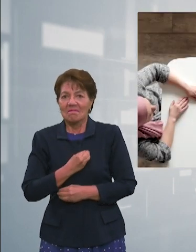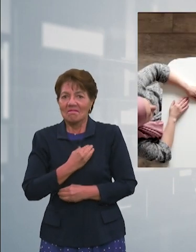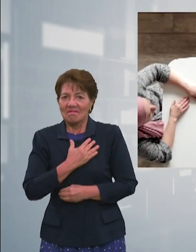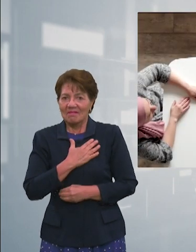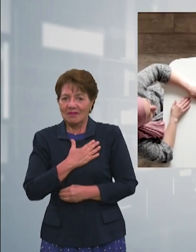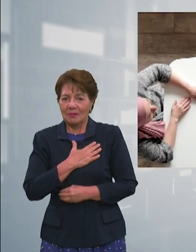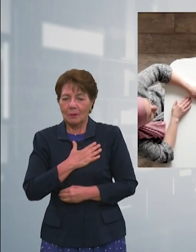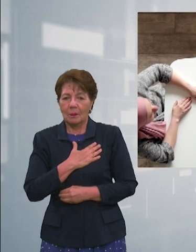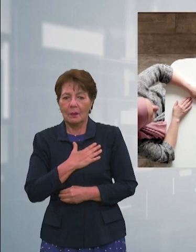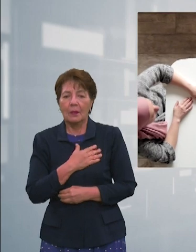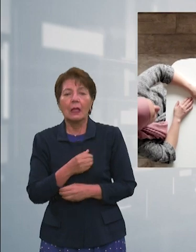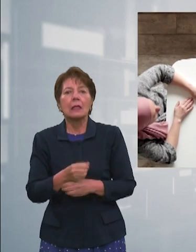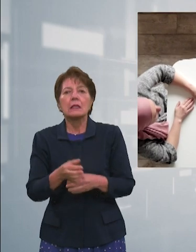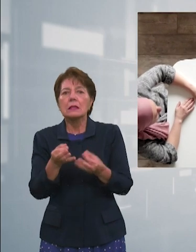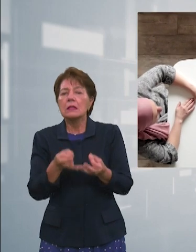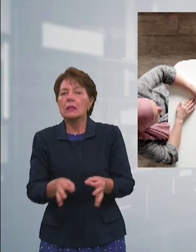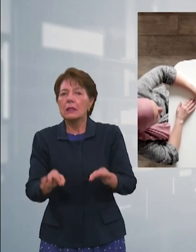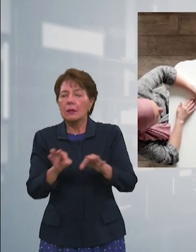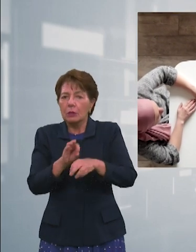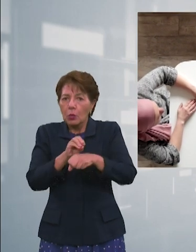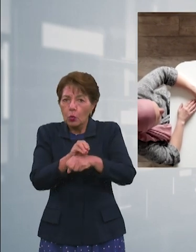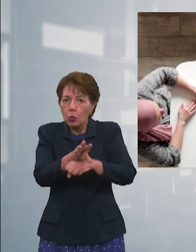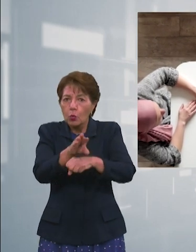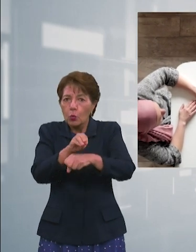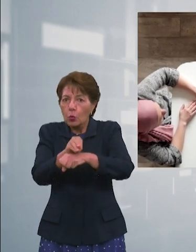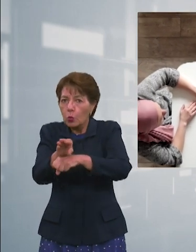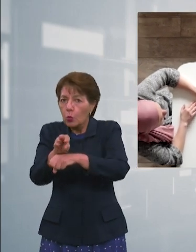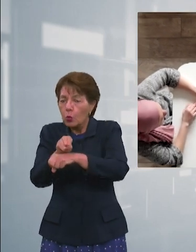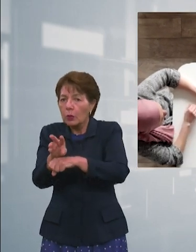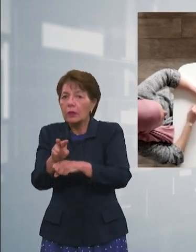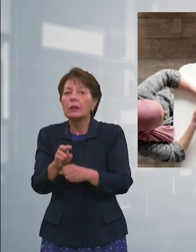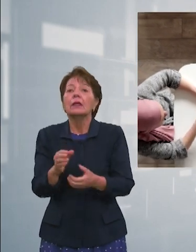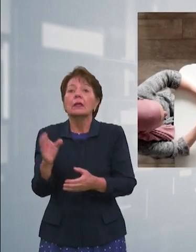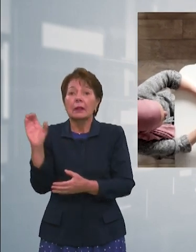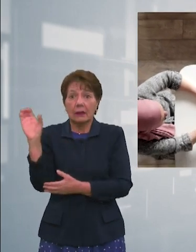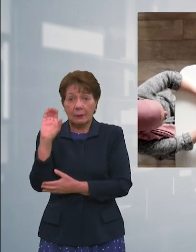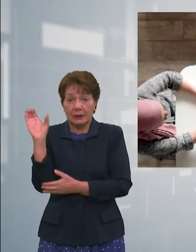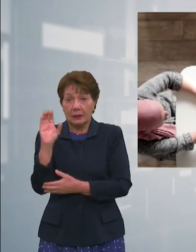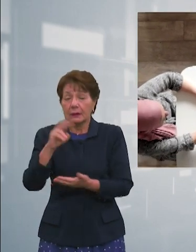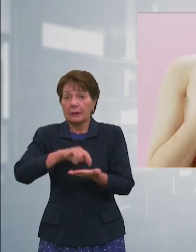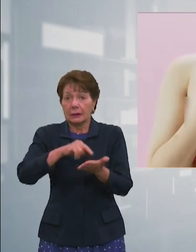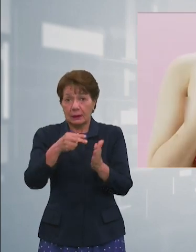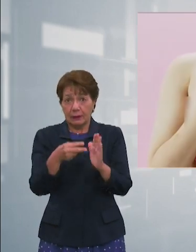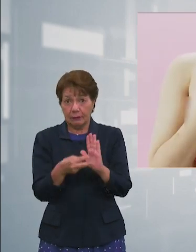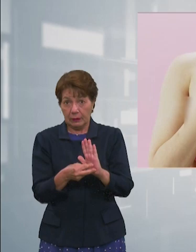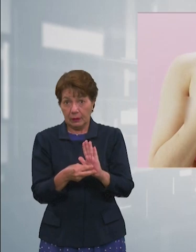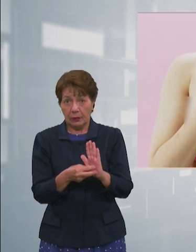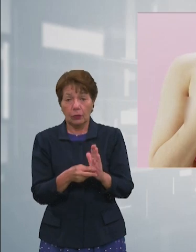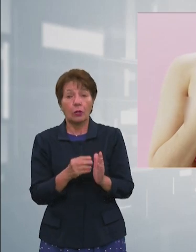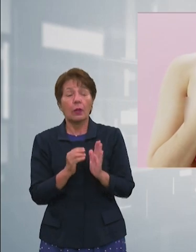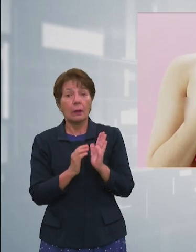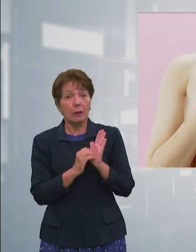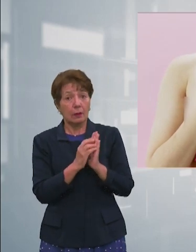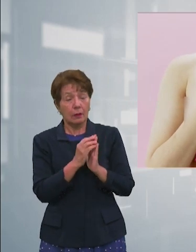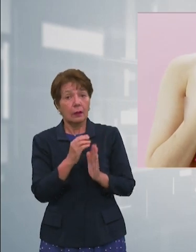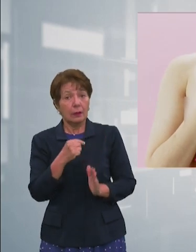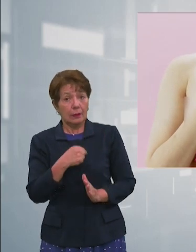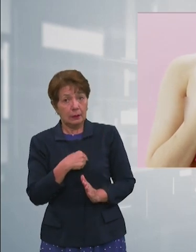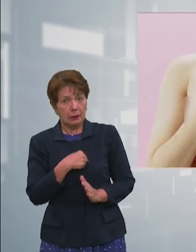Hacer conciencia de lo que significa el cáncer de mama es tarea de todos. Esta es una enfermedad que si se detecta a tiempo tiene cura.